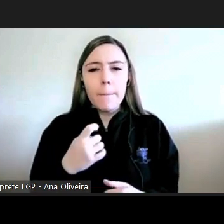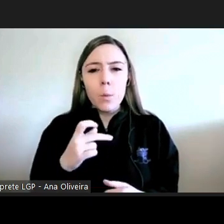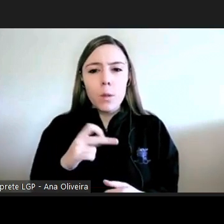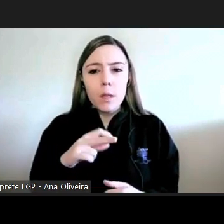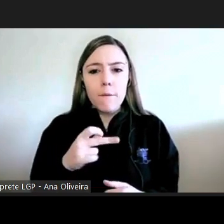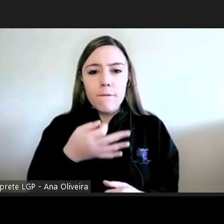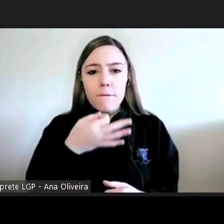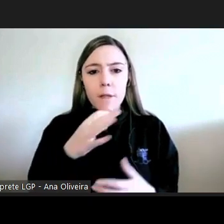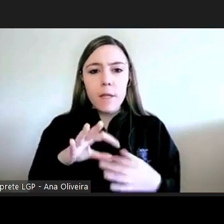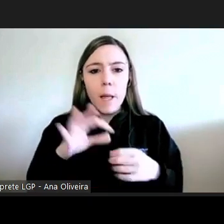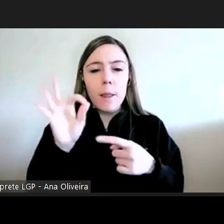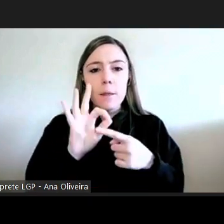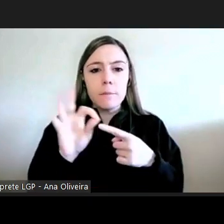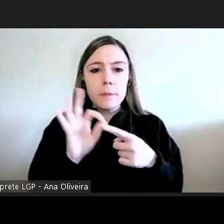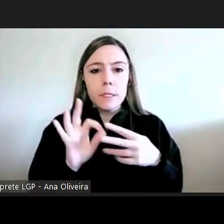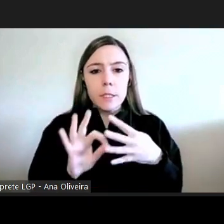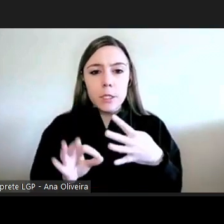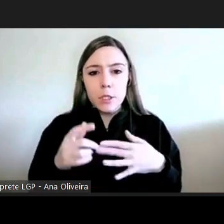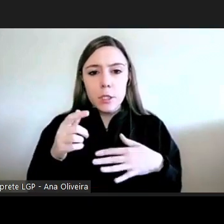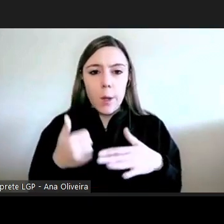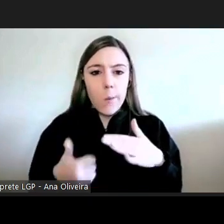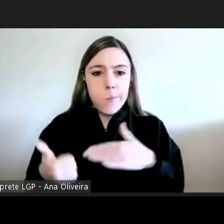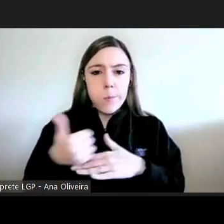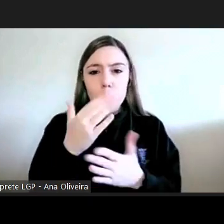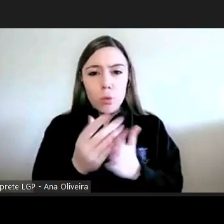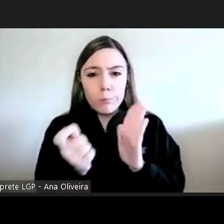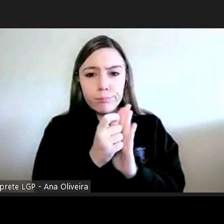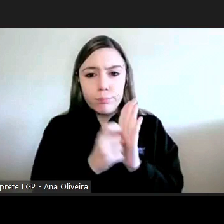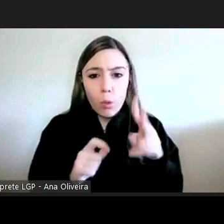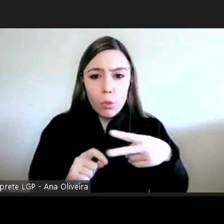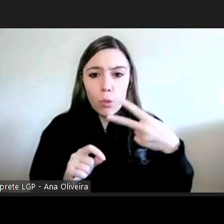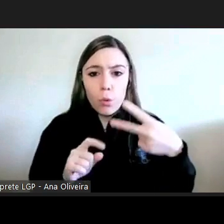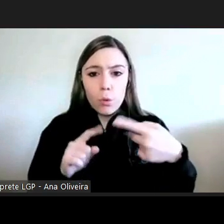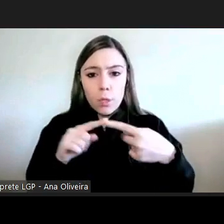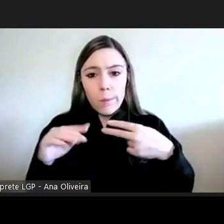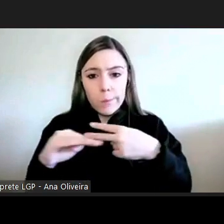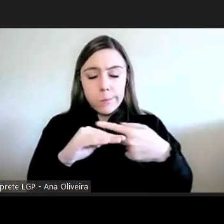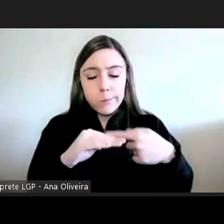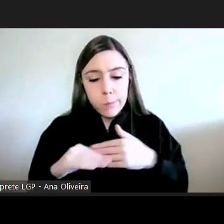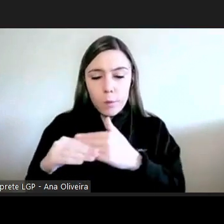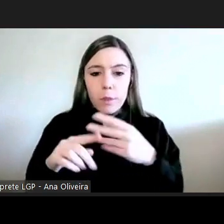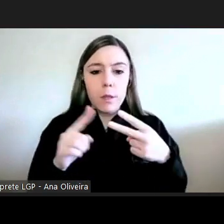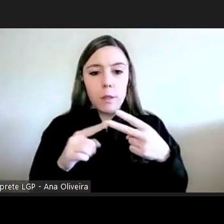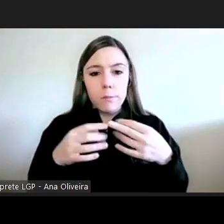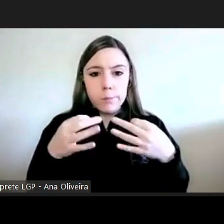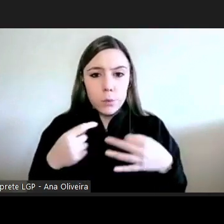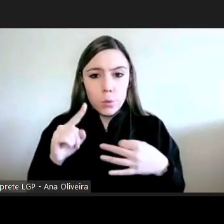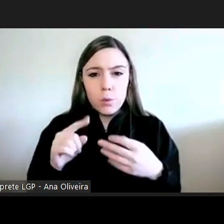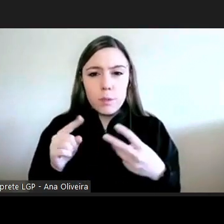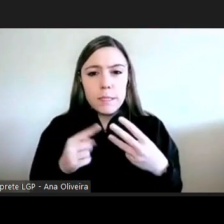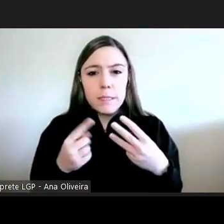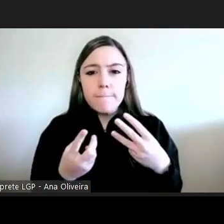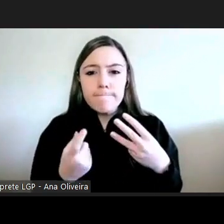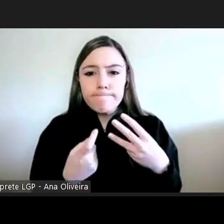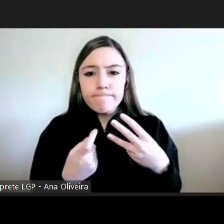foram as características do professor mas só registrei duas equidade e informalidade pode referir a terceira característica então